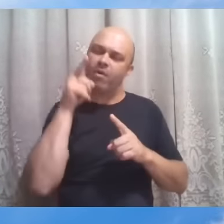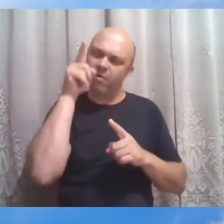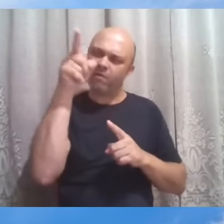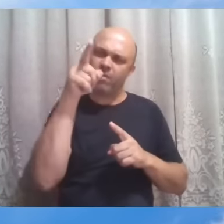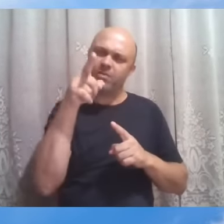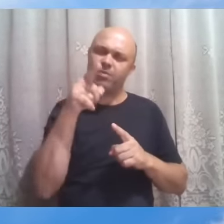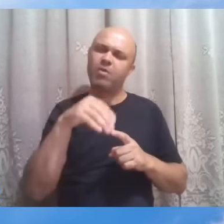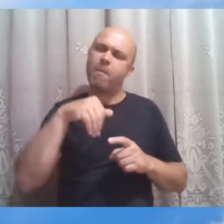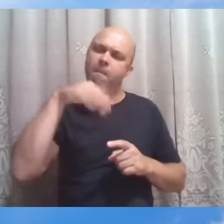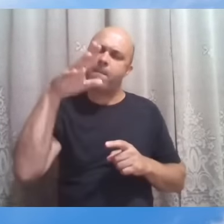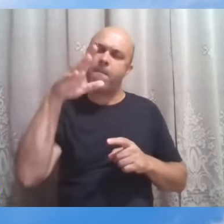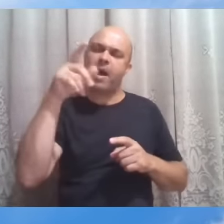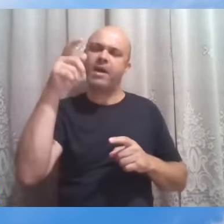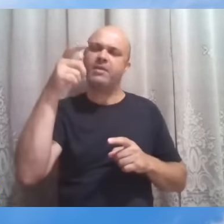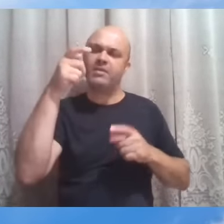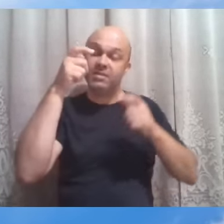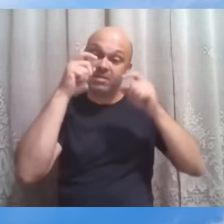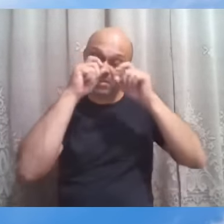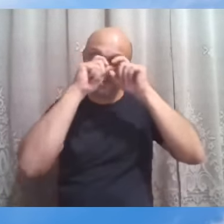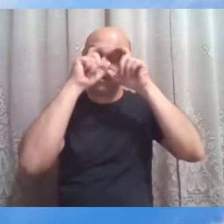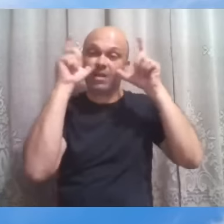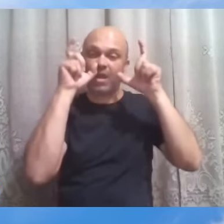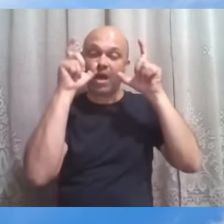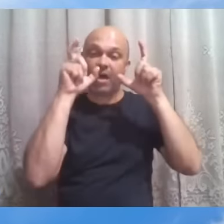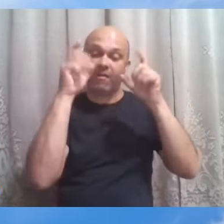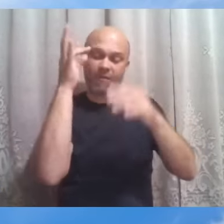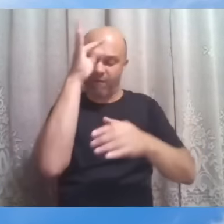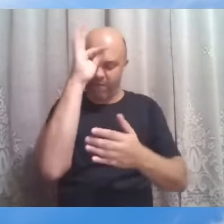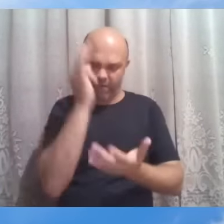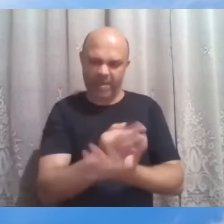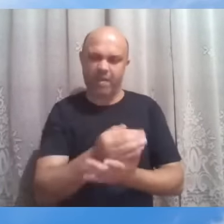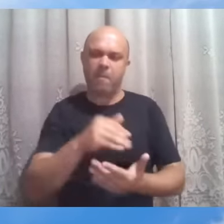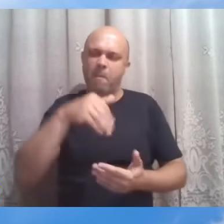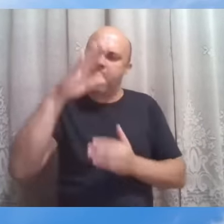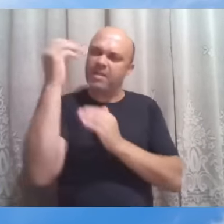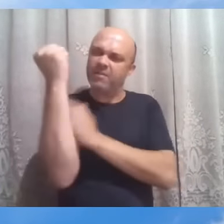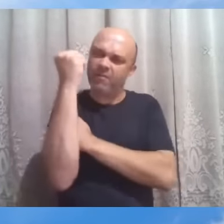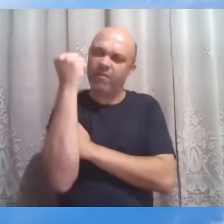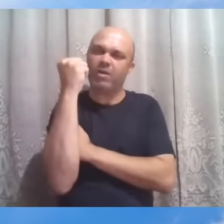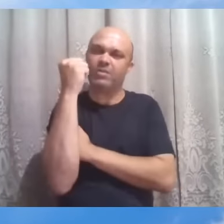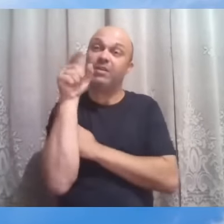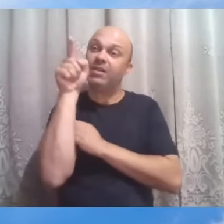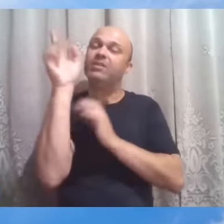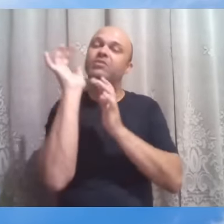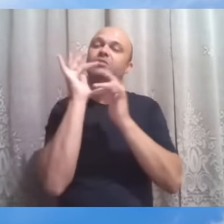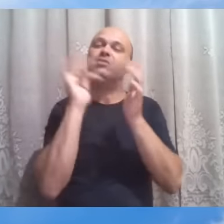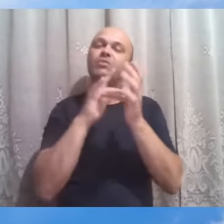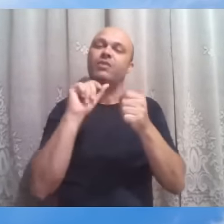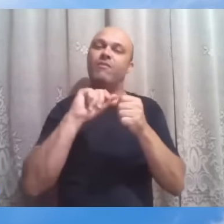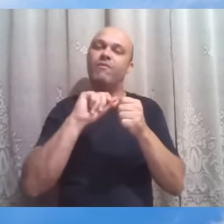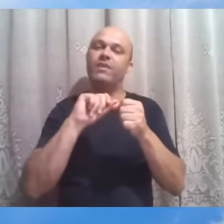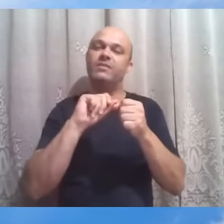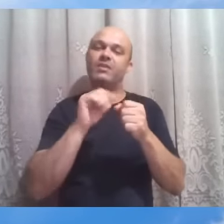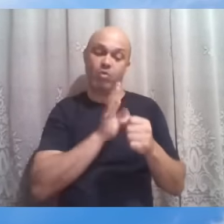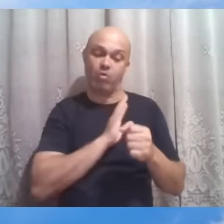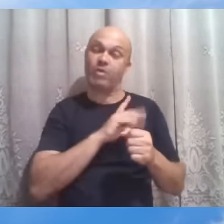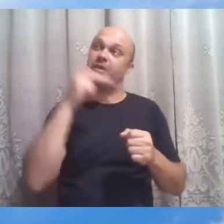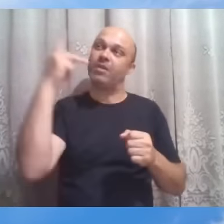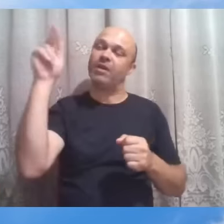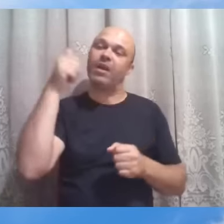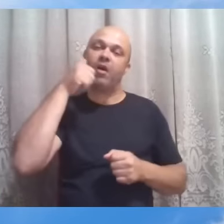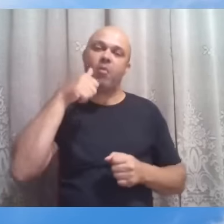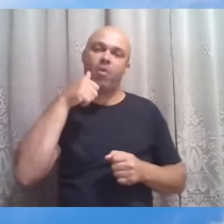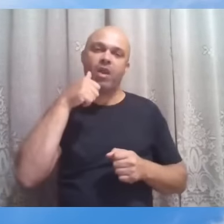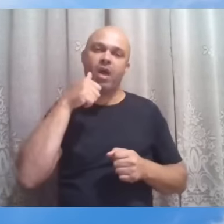lúcido, com a fé ainda mais forte. é isso que Jesus está fazendo com o coração daquela mulher. Longe de